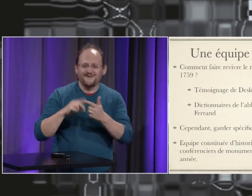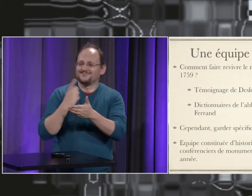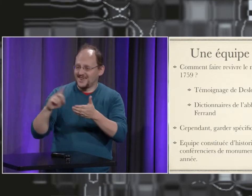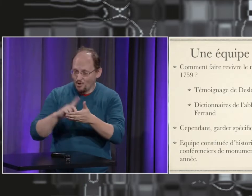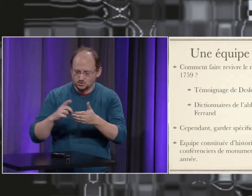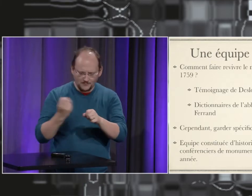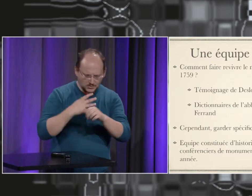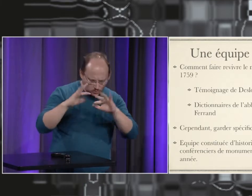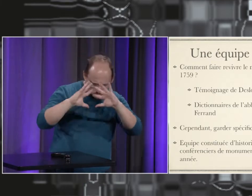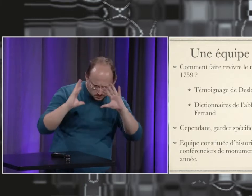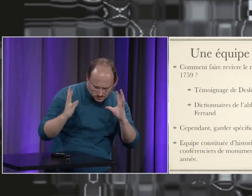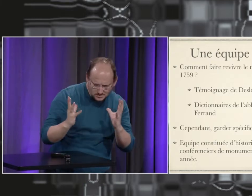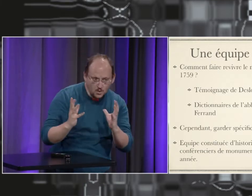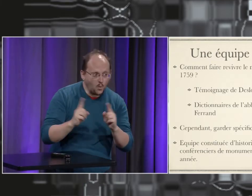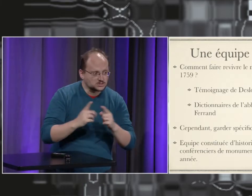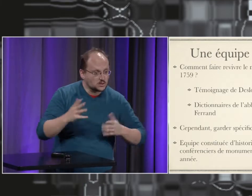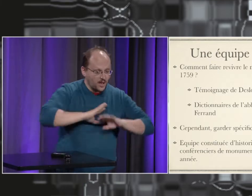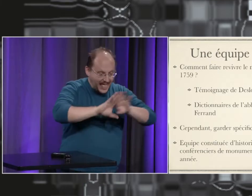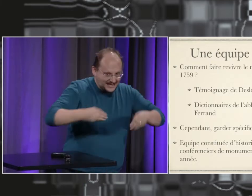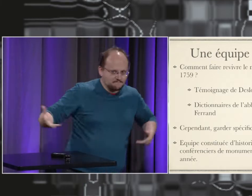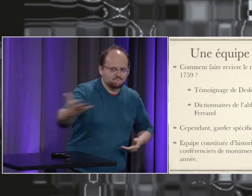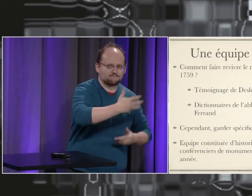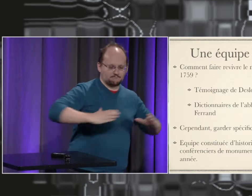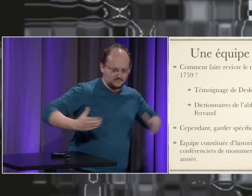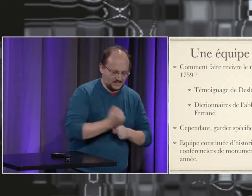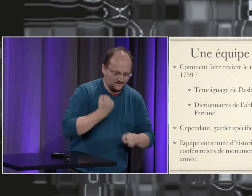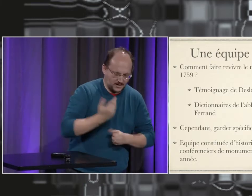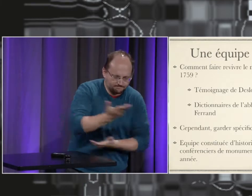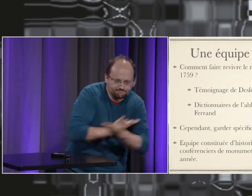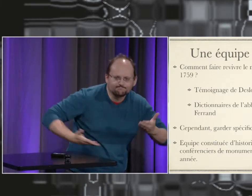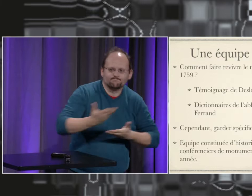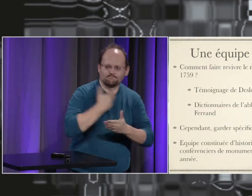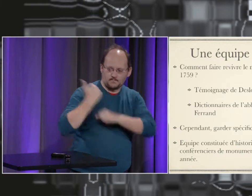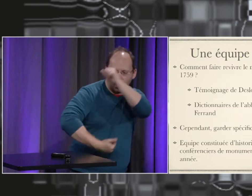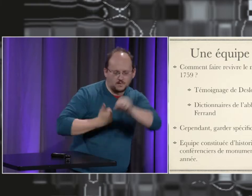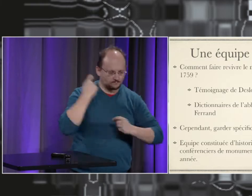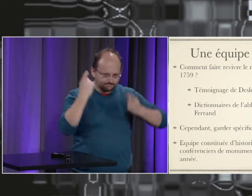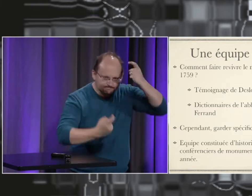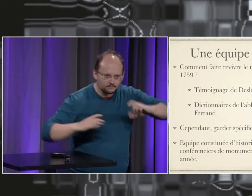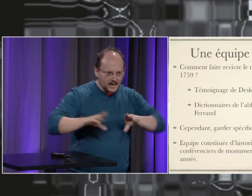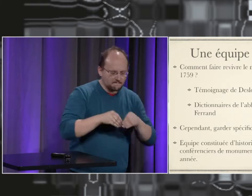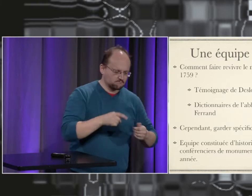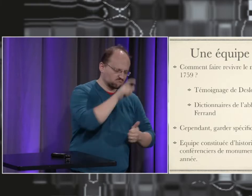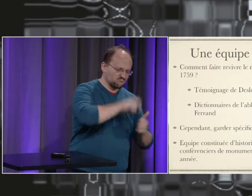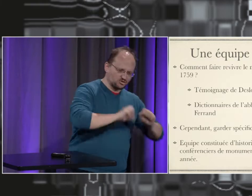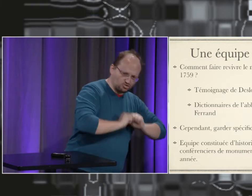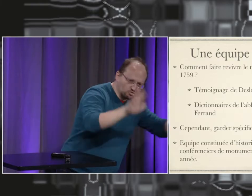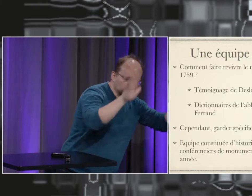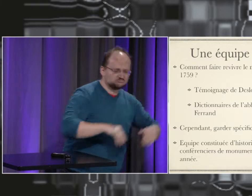traces on a de déloges on a des traces sur la baie de l'épée on a essayé de rassembler pendant plus d'un an toutes